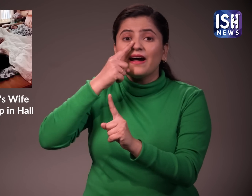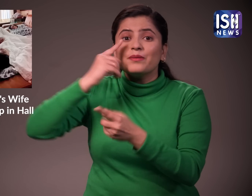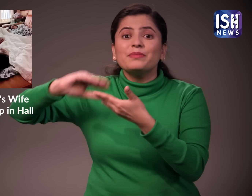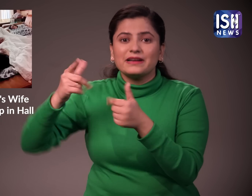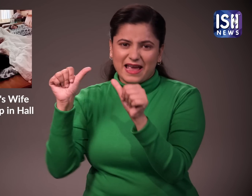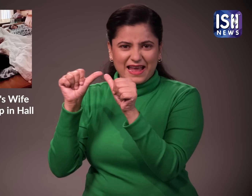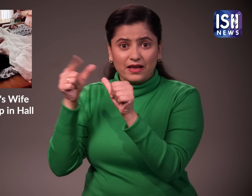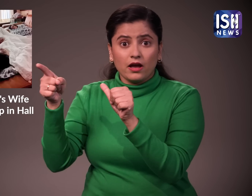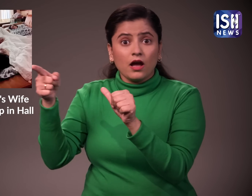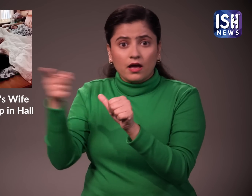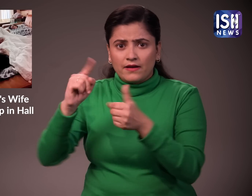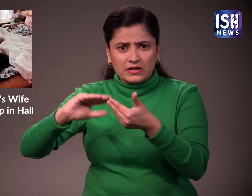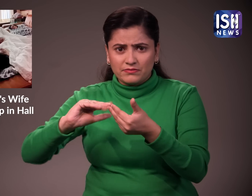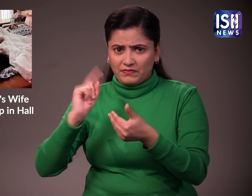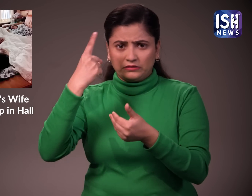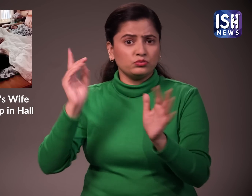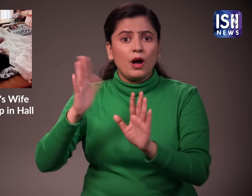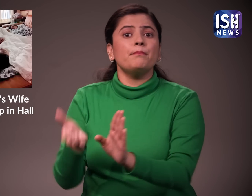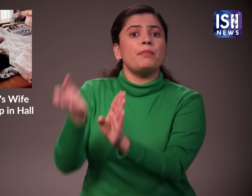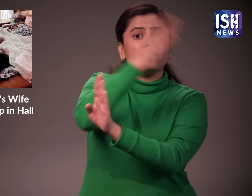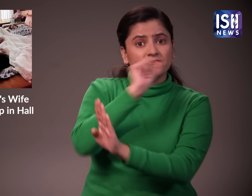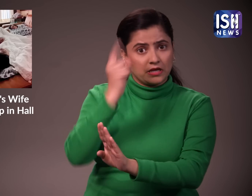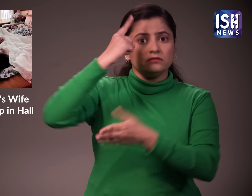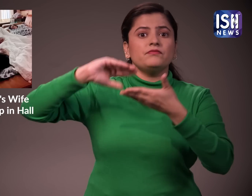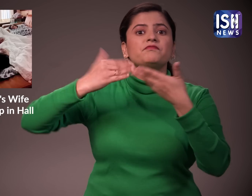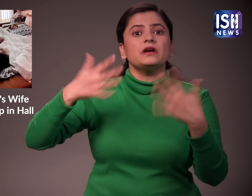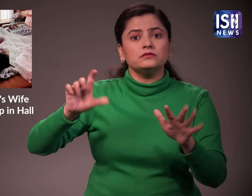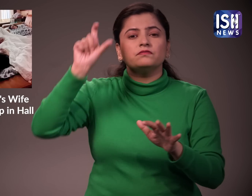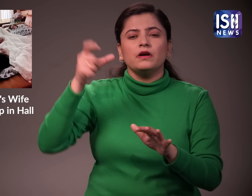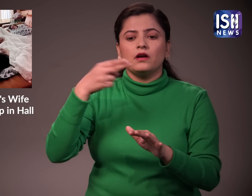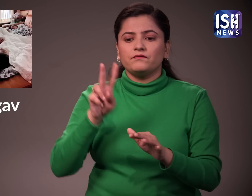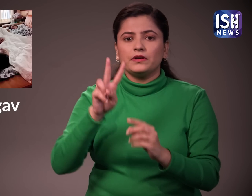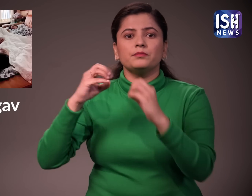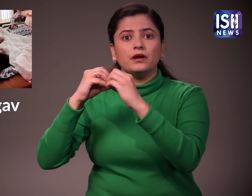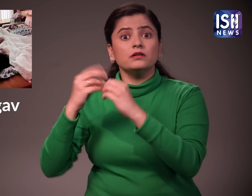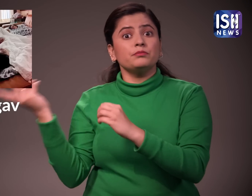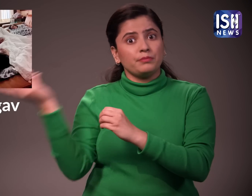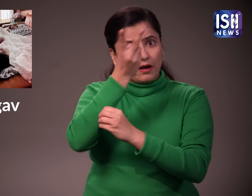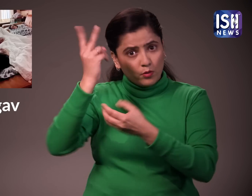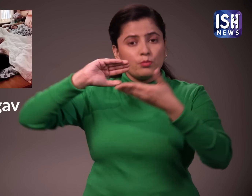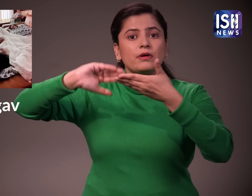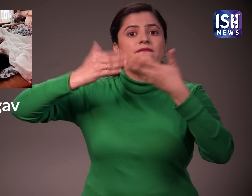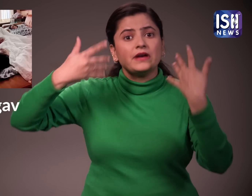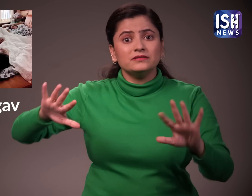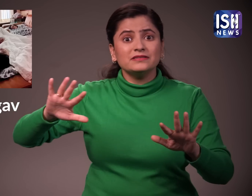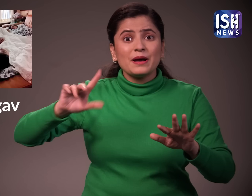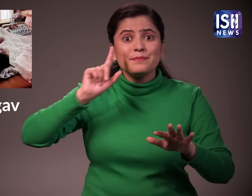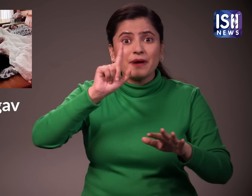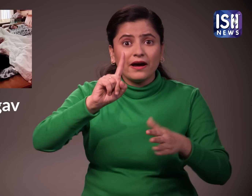अभी भी अपने पहले पती विनाई भार्गों से शादी बनी हुई है क्योंकि उसने